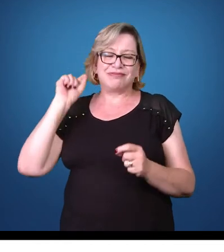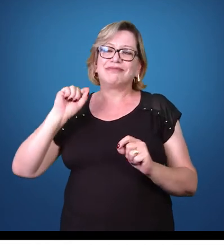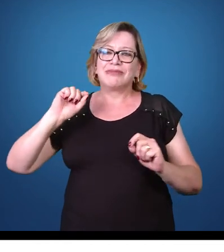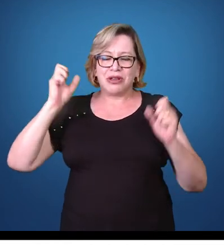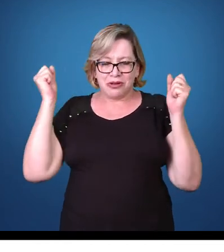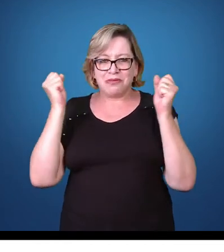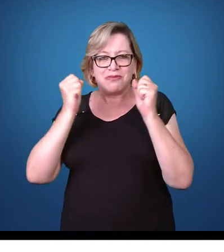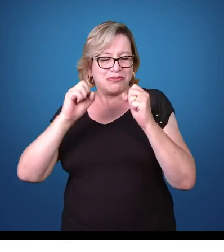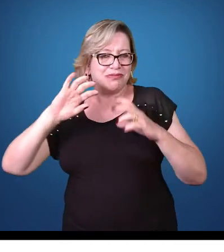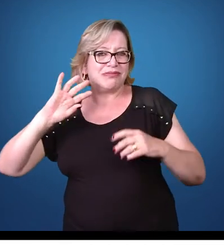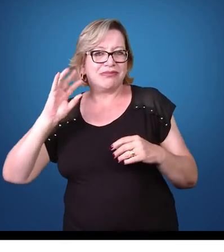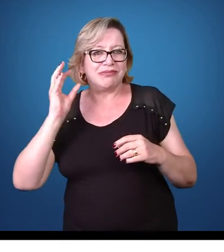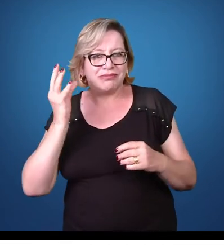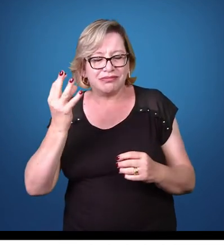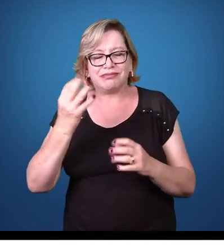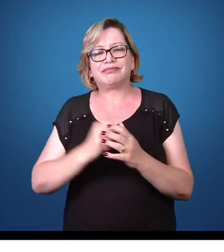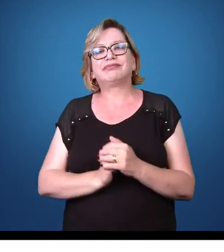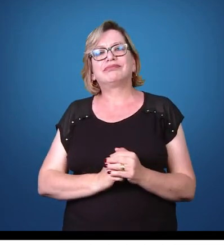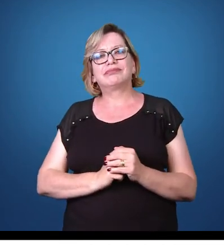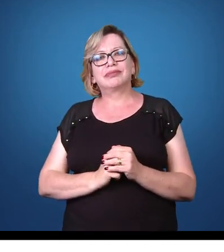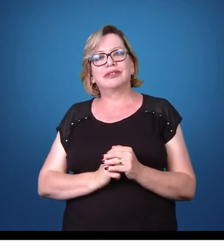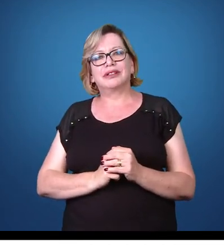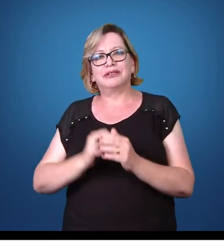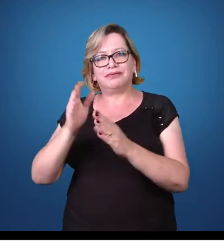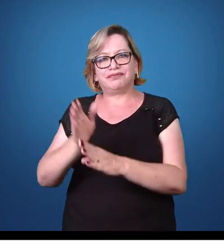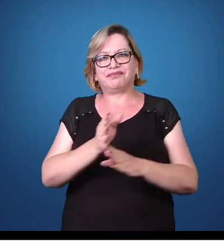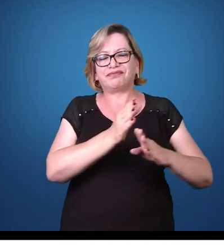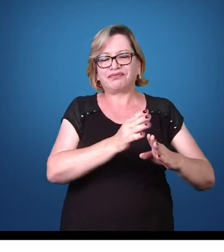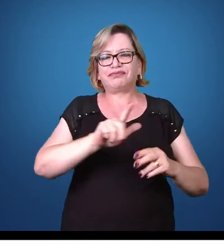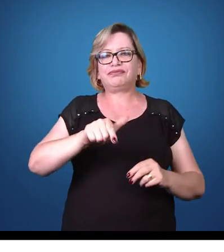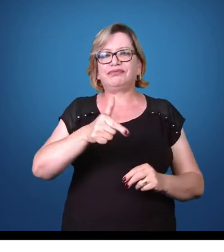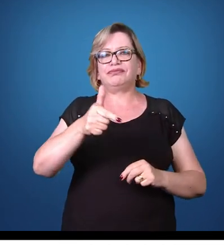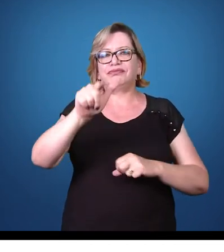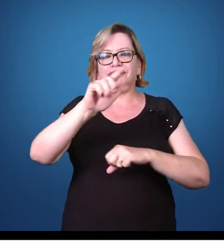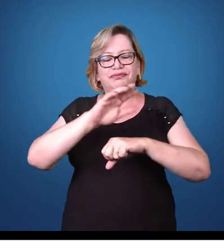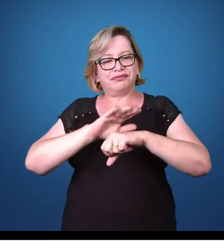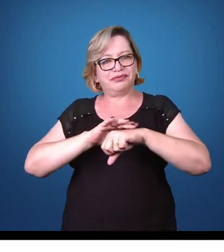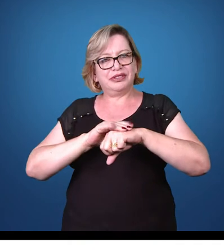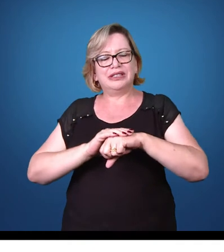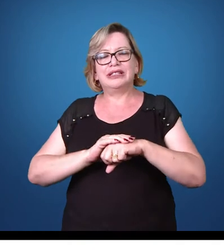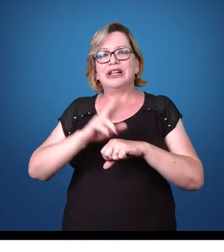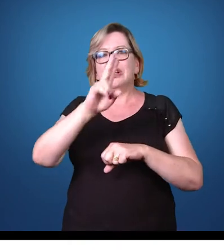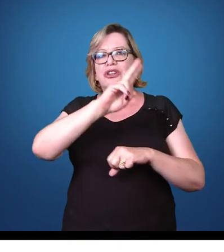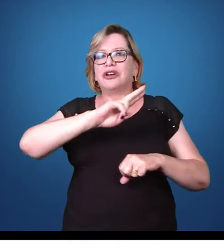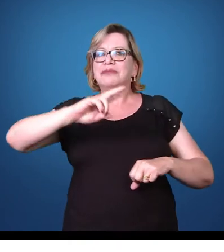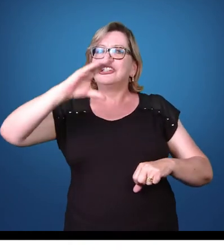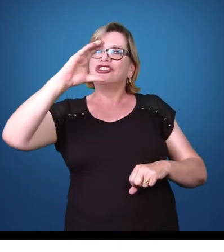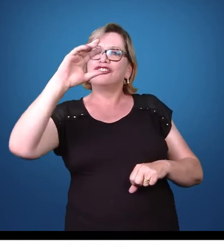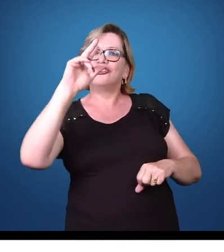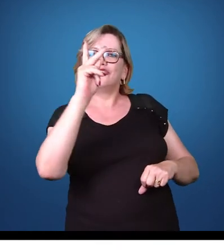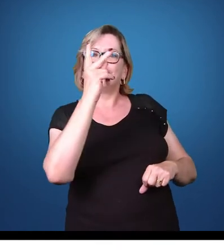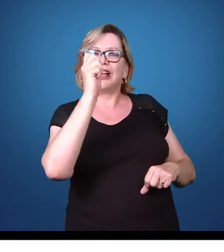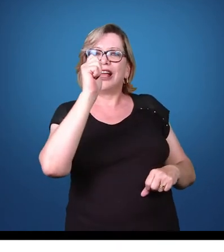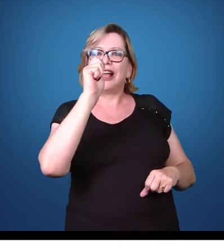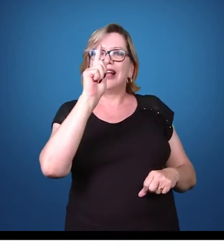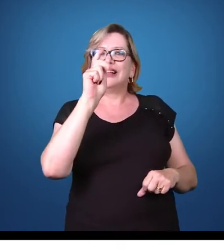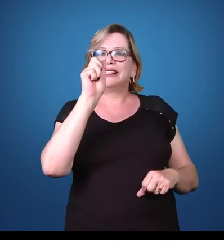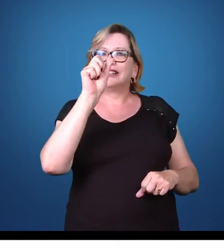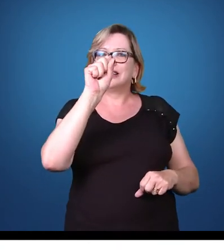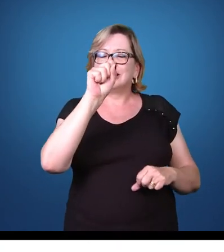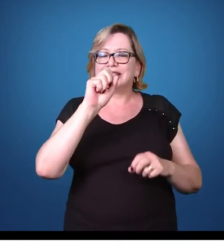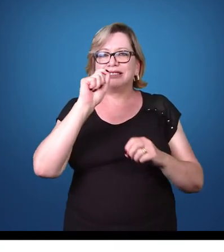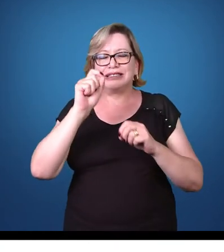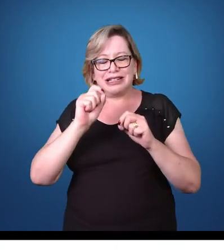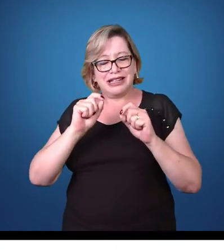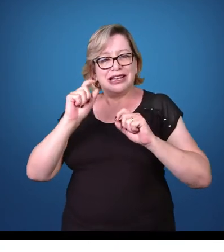formas de leishmaniose. Seguindo as doenças, nós temos a doença de Chagas, que ela é causada por um protozoário